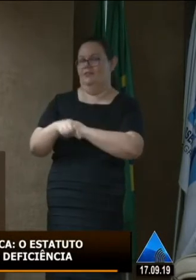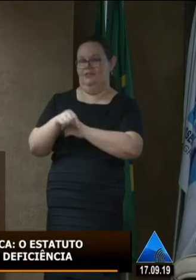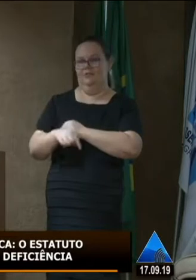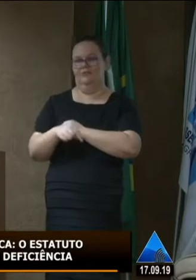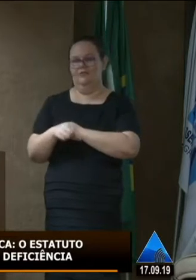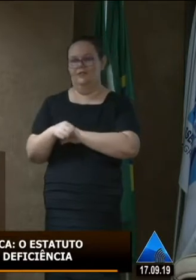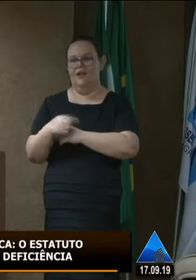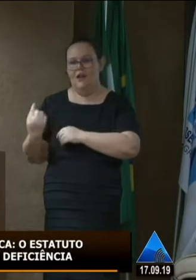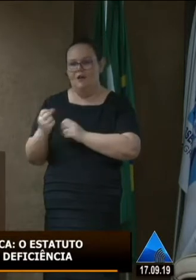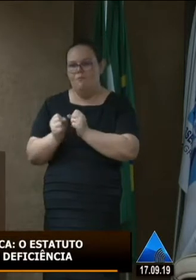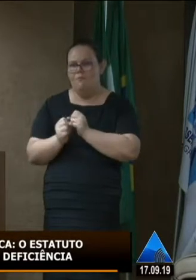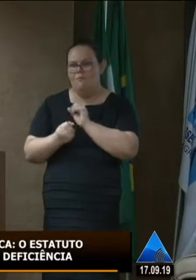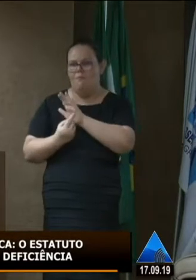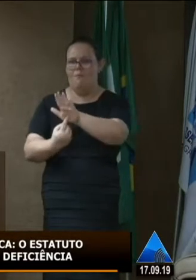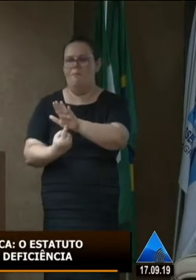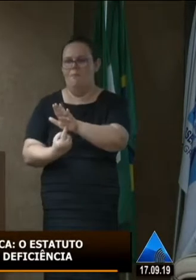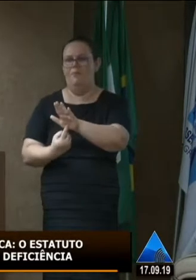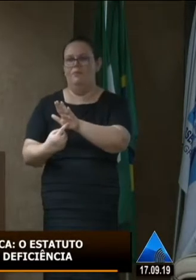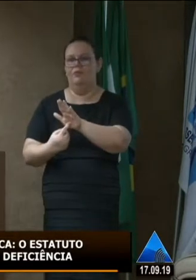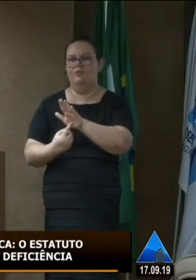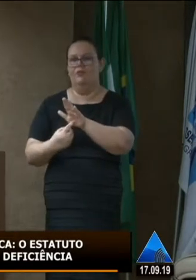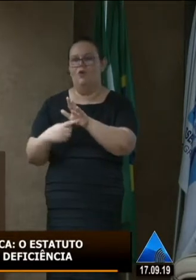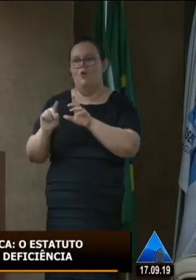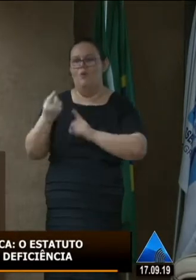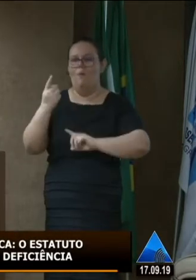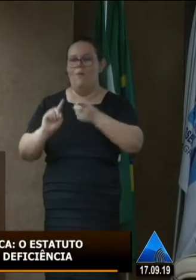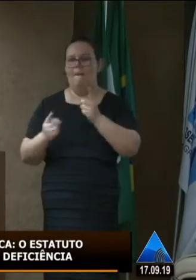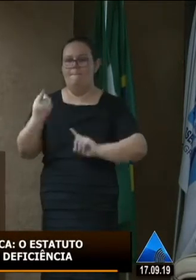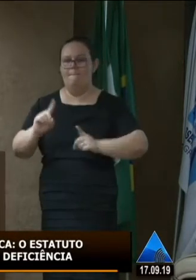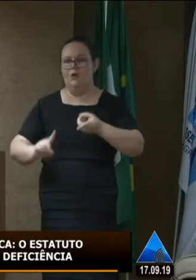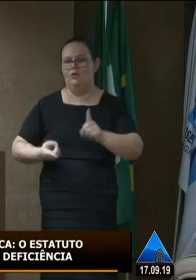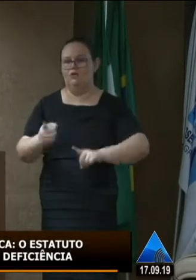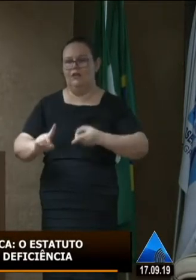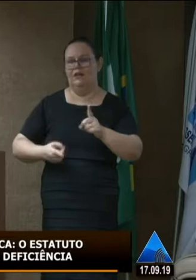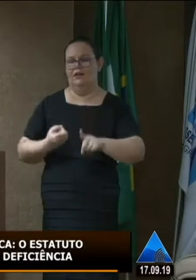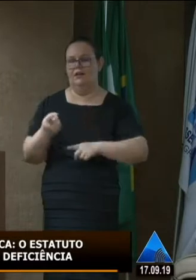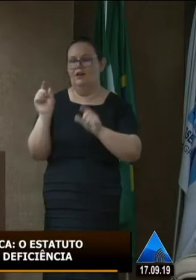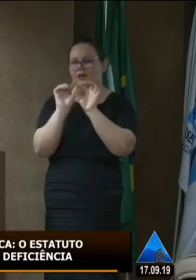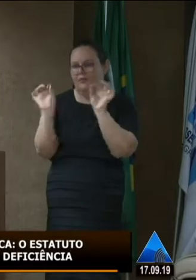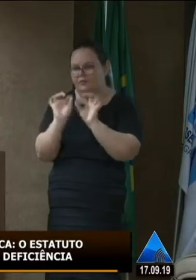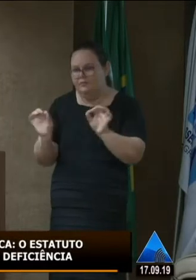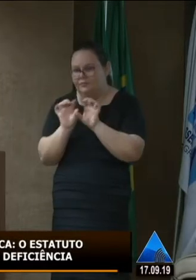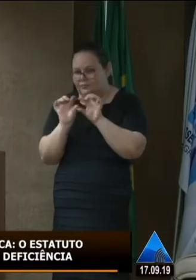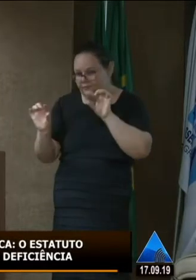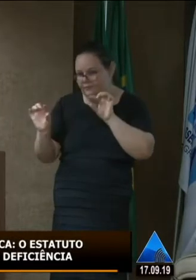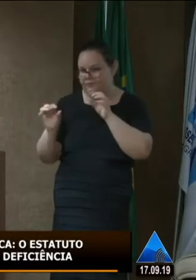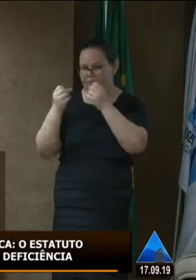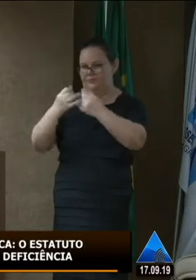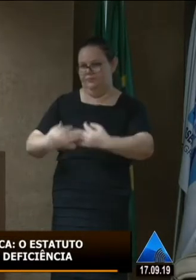eu afloro uma parte de uma música que eu escrevi a qual uma frase dela é de seguinte